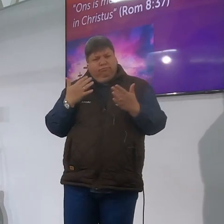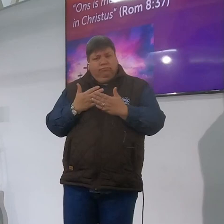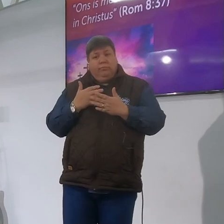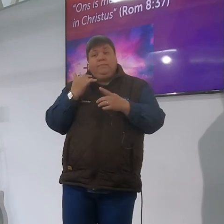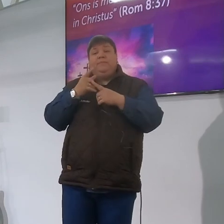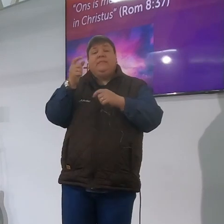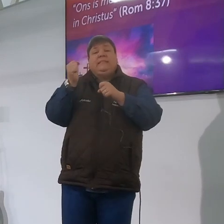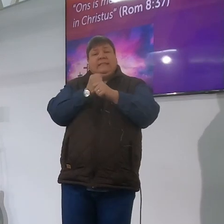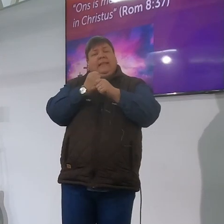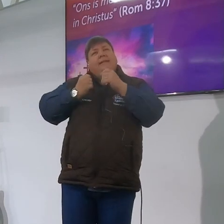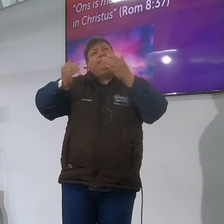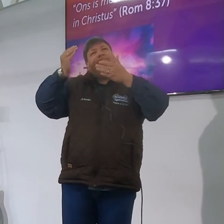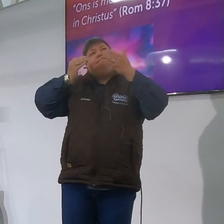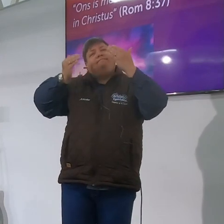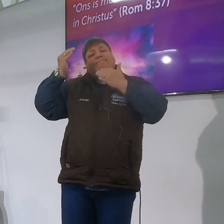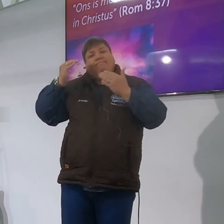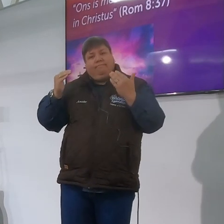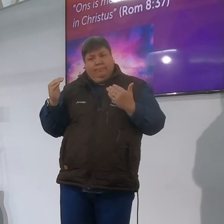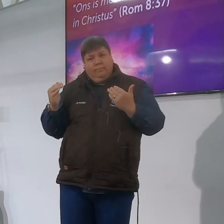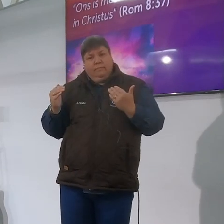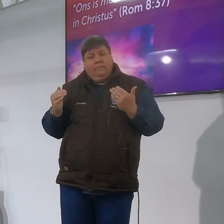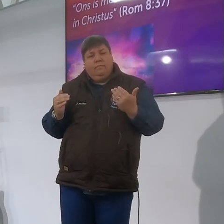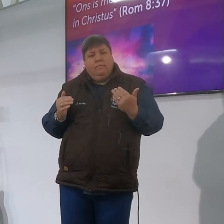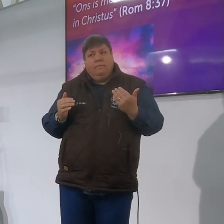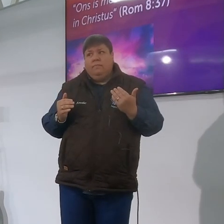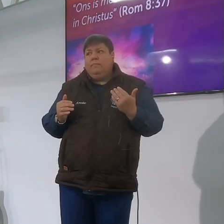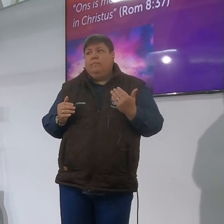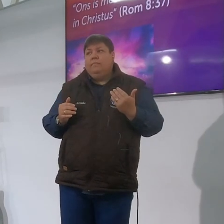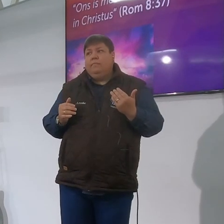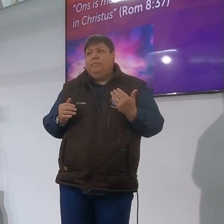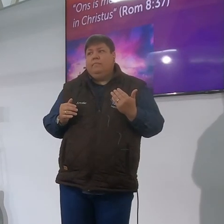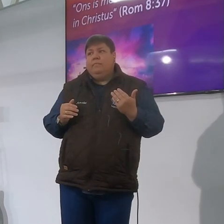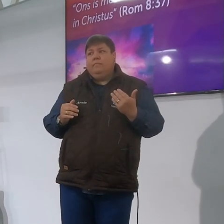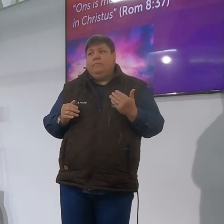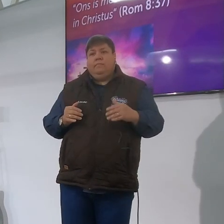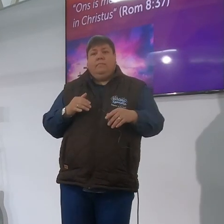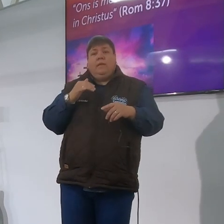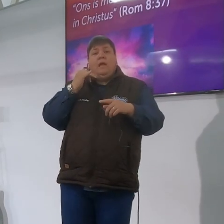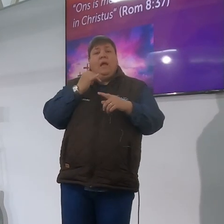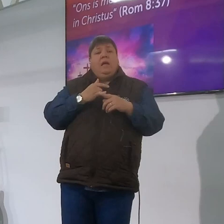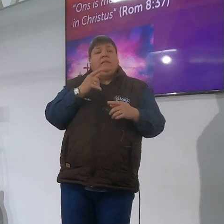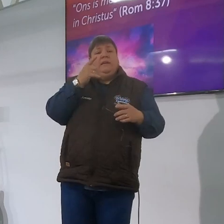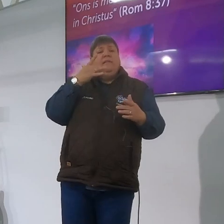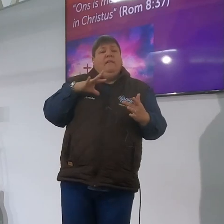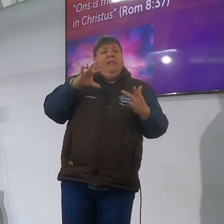die hele geschiedenis gaan lees luister as jy nou een benpaard bou gekies het